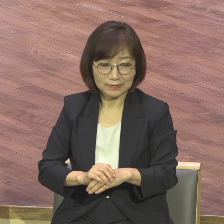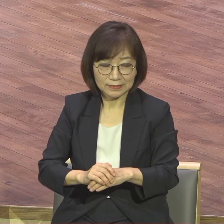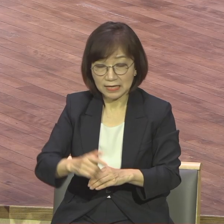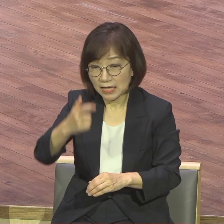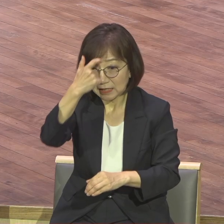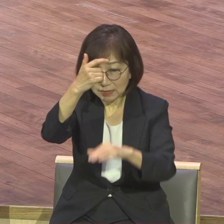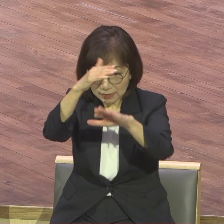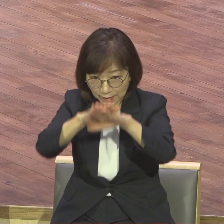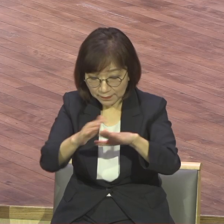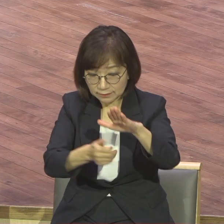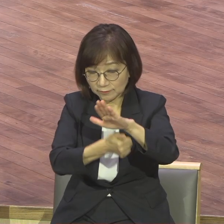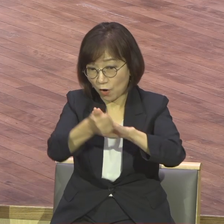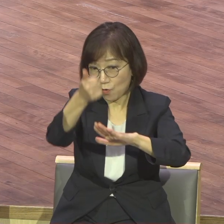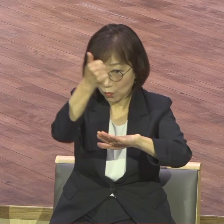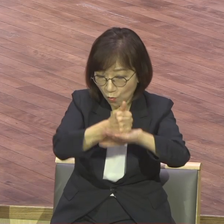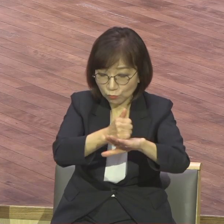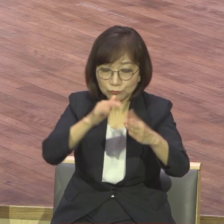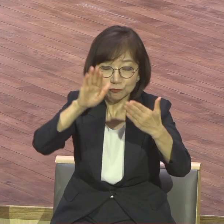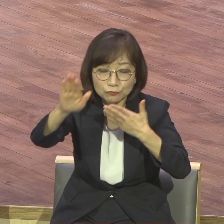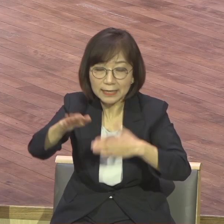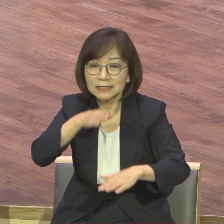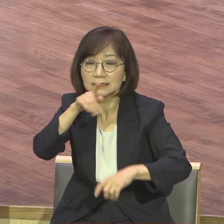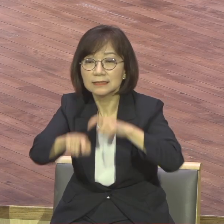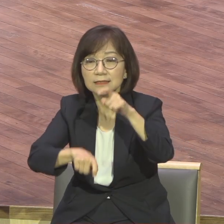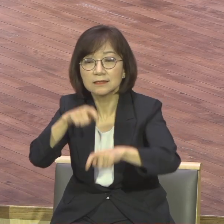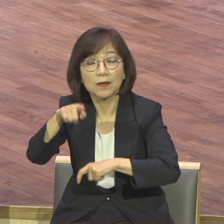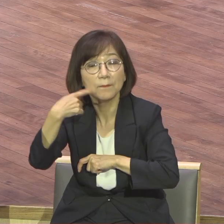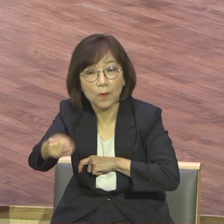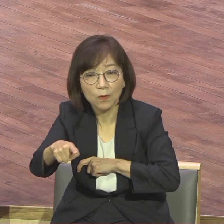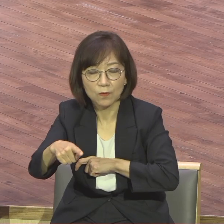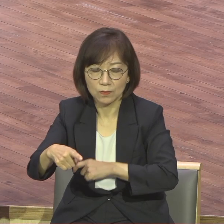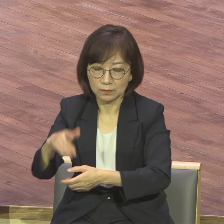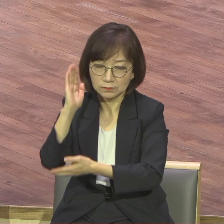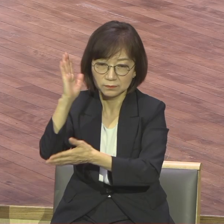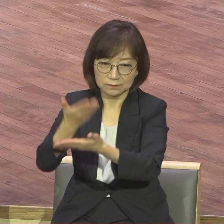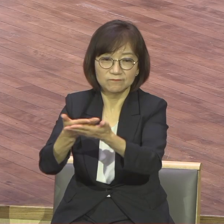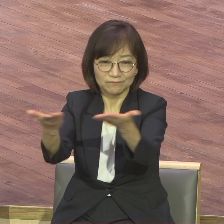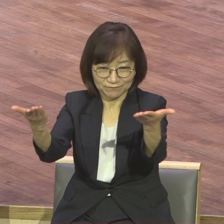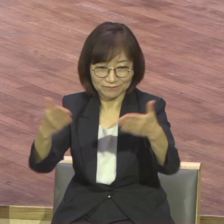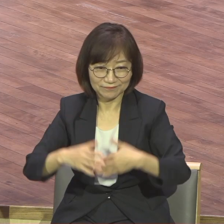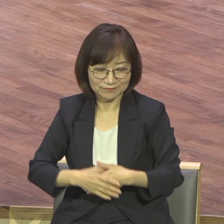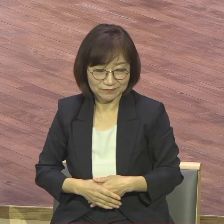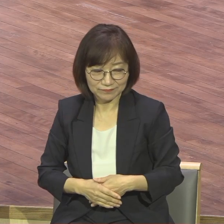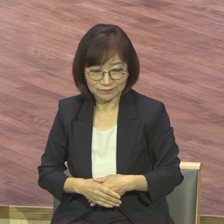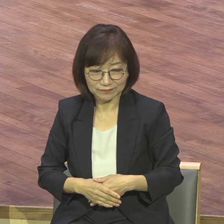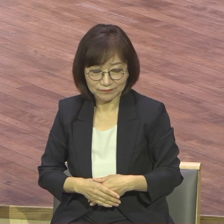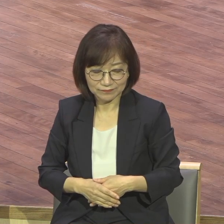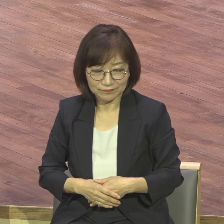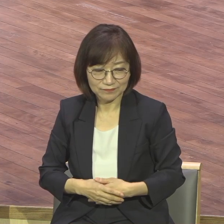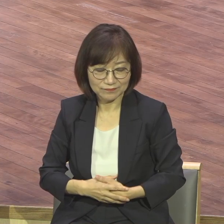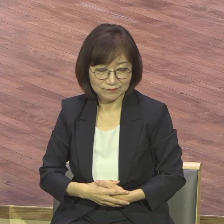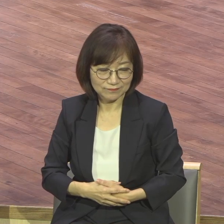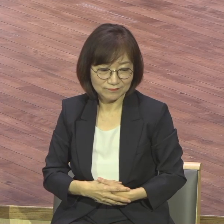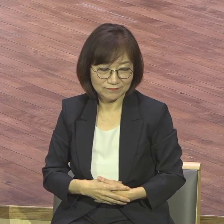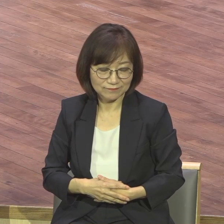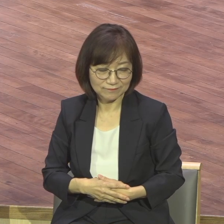그러한 내용을 실천 내용을 여기 언급을 하고 있습니다. 우선적으로 교회 안에서